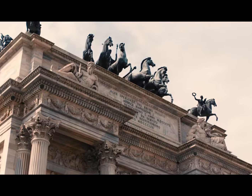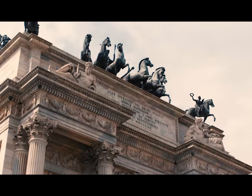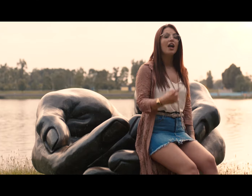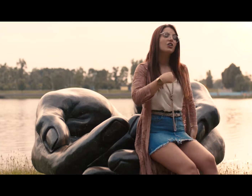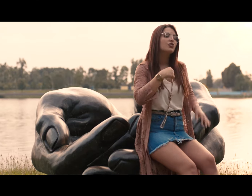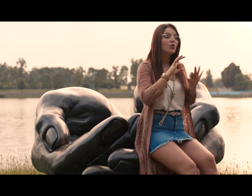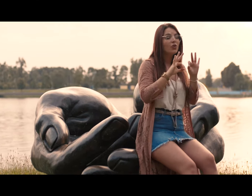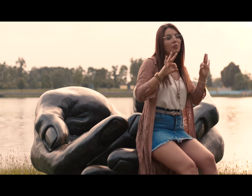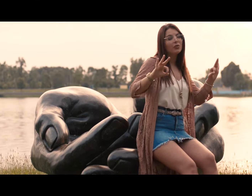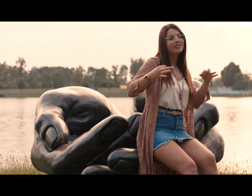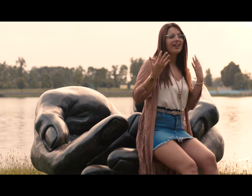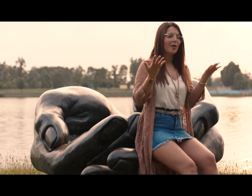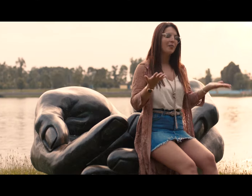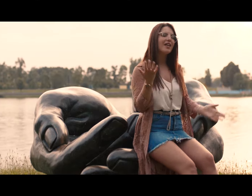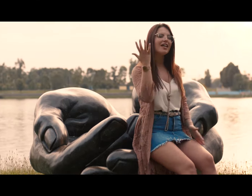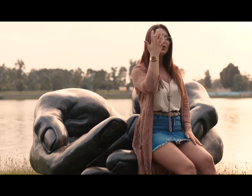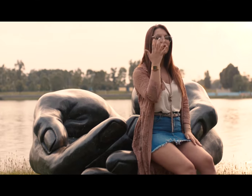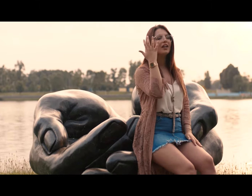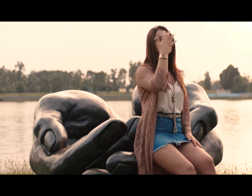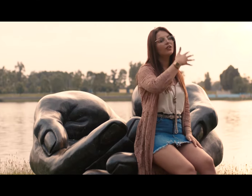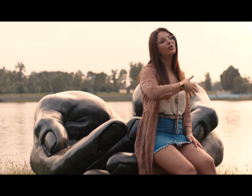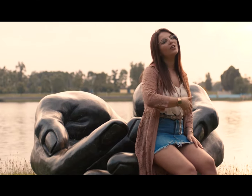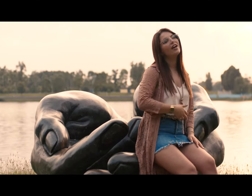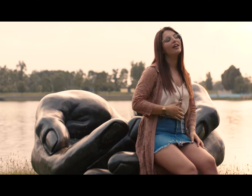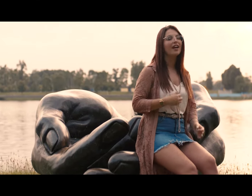Sono pronta per un altro errore